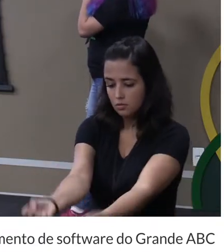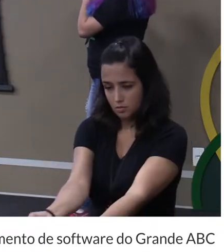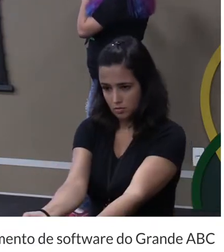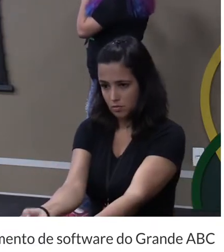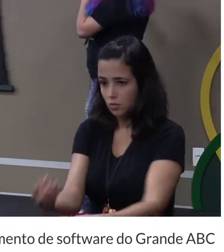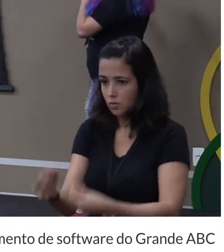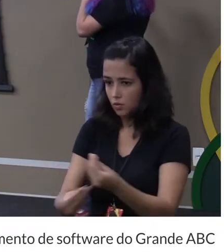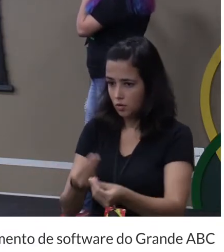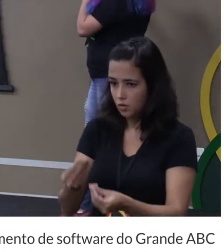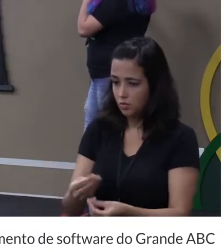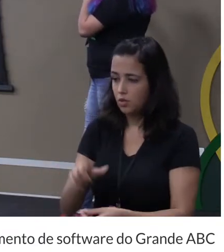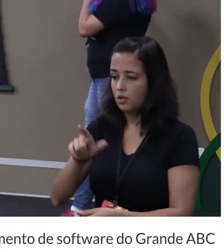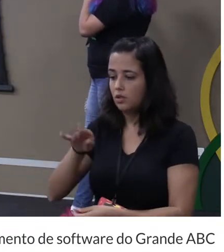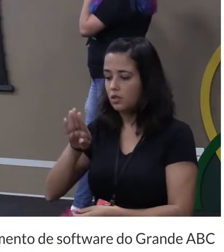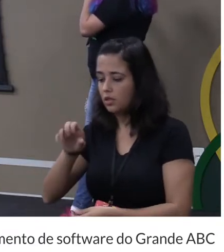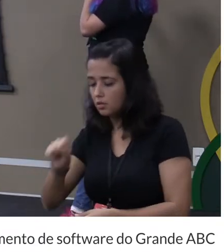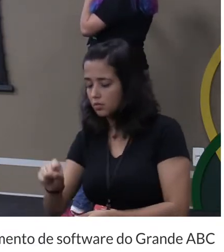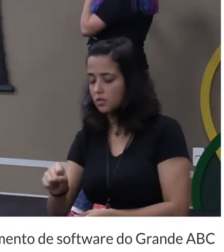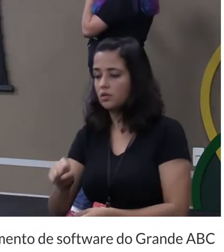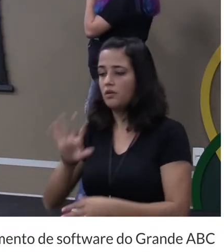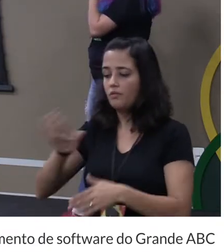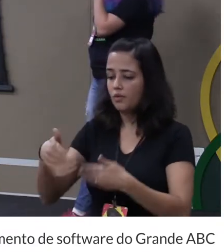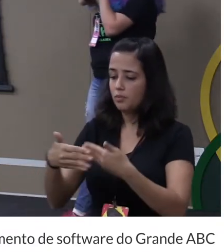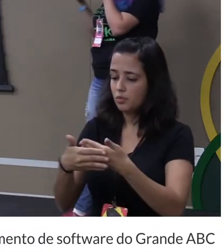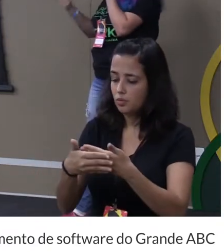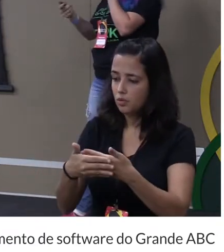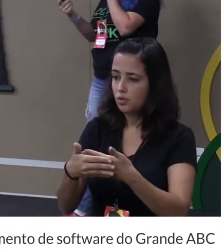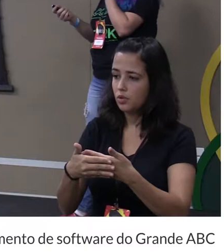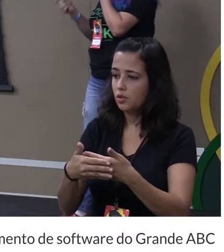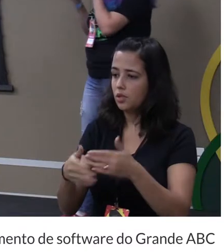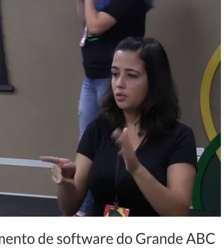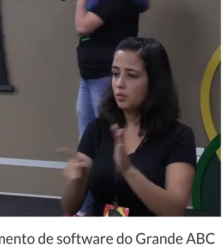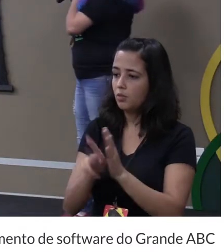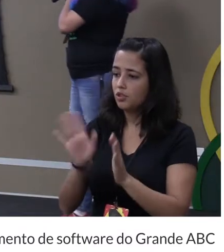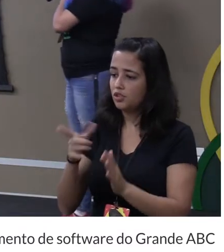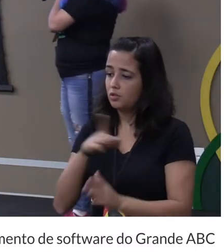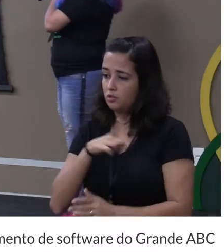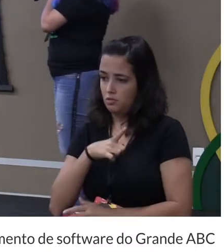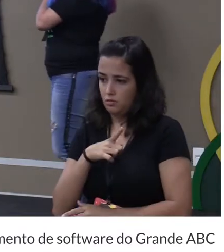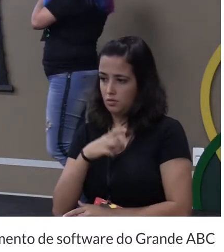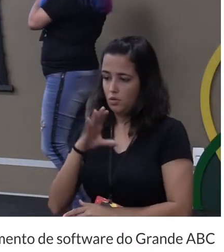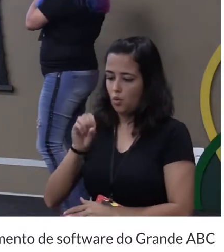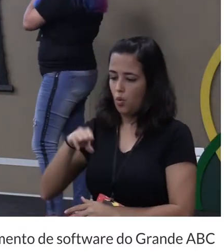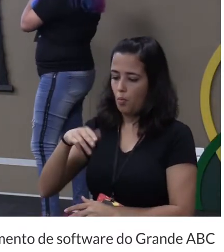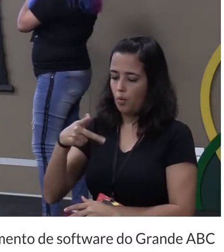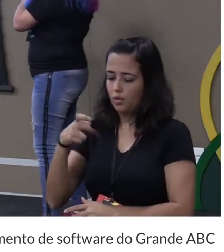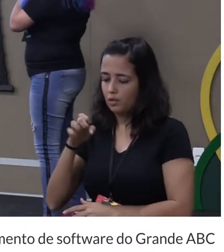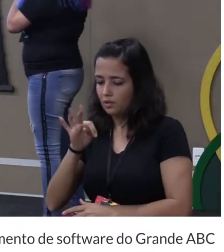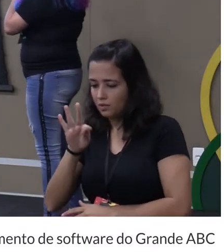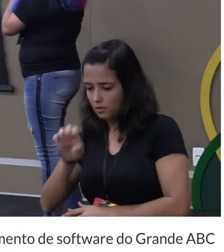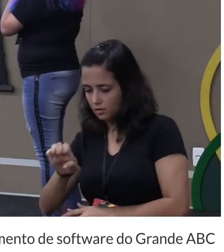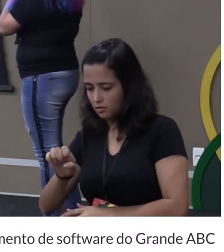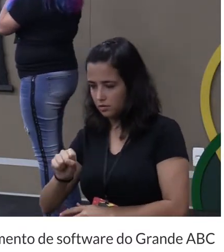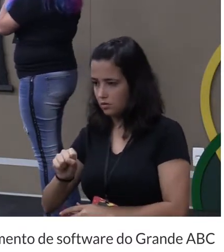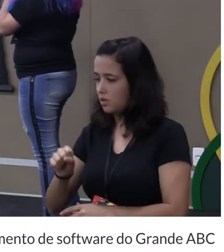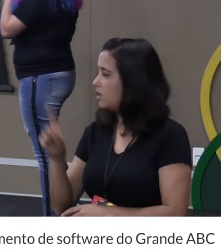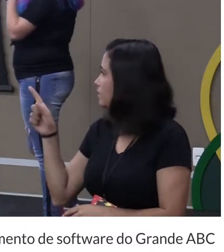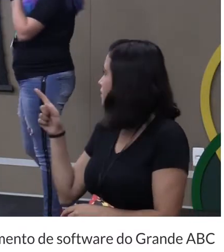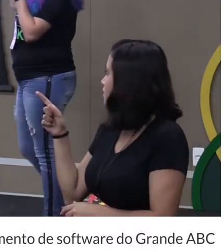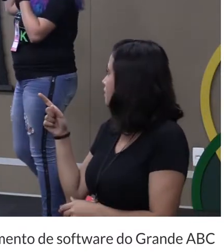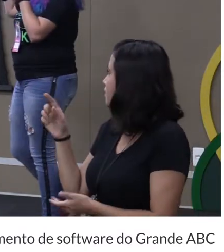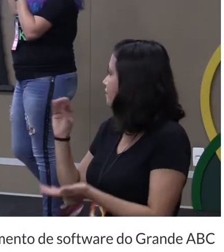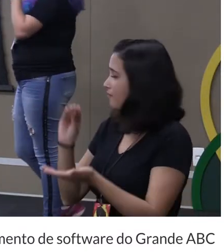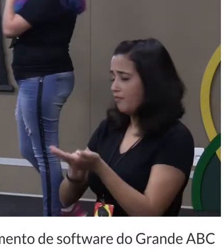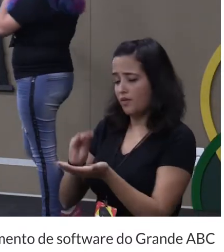dessas Libs desses frameworks referente aos componentes feitos com Polymer esse GIF está meio desatualizado que